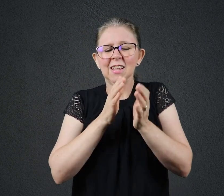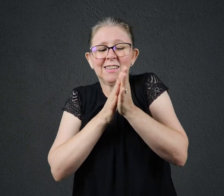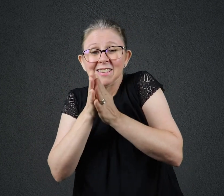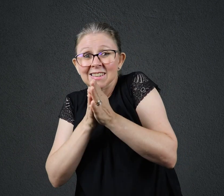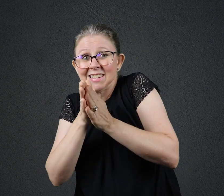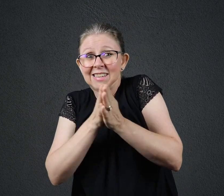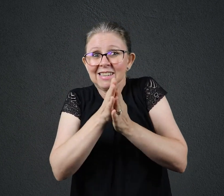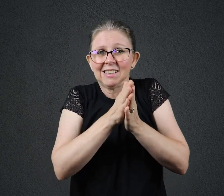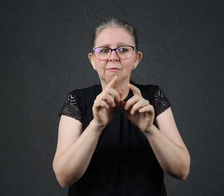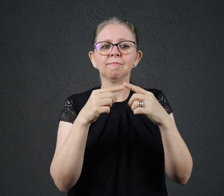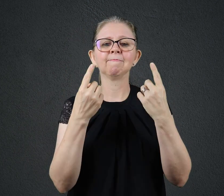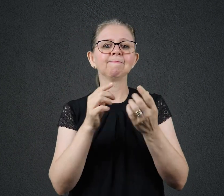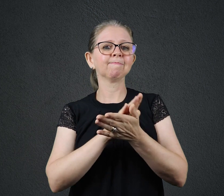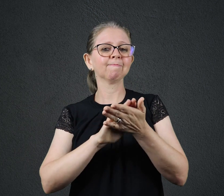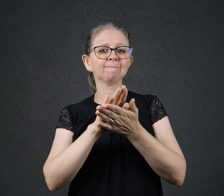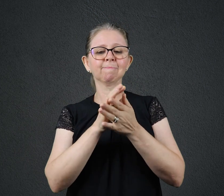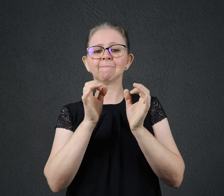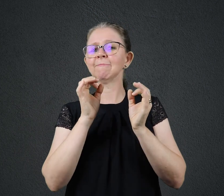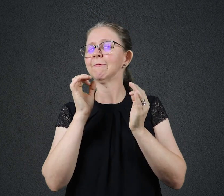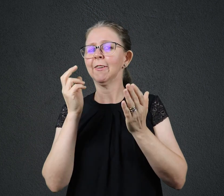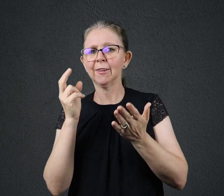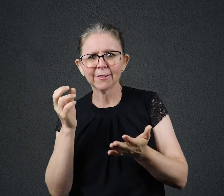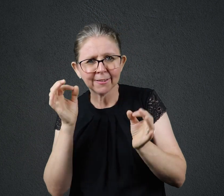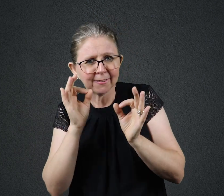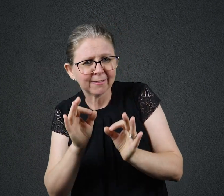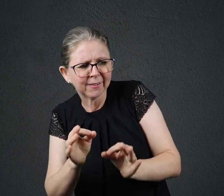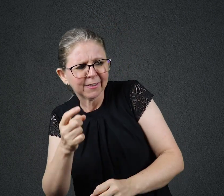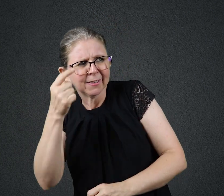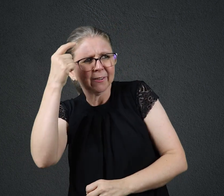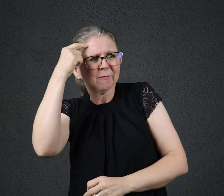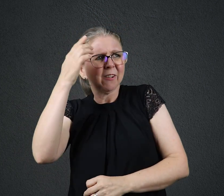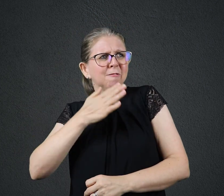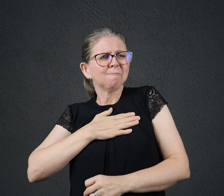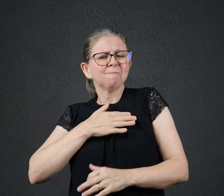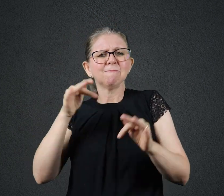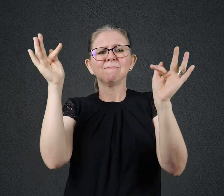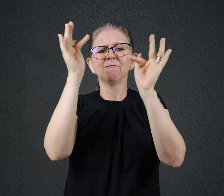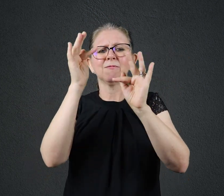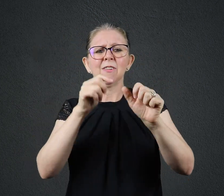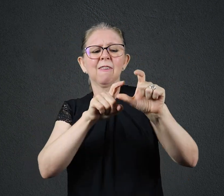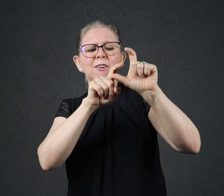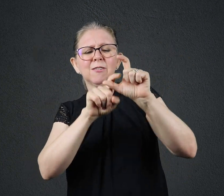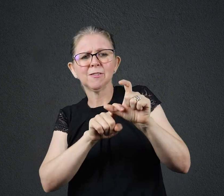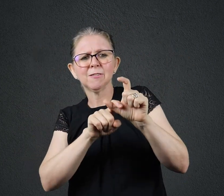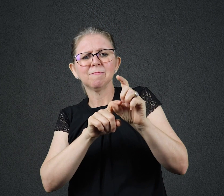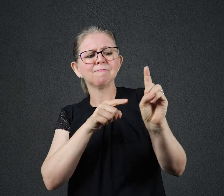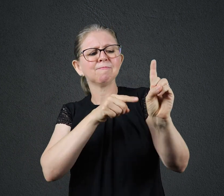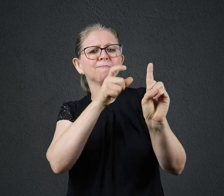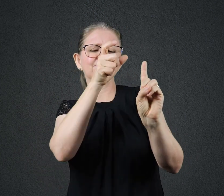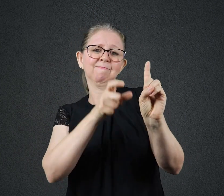NOSSO BEM-ESTAR E FELICIDADE DEPENDAM DELES SABENDO QUE AS PESSOAS ERRAM E ACERTAM ISSO